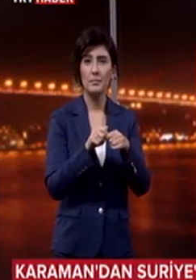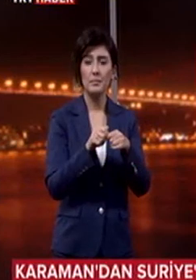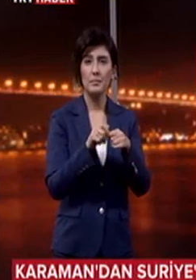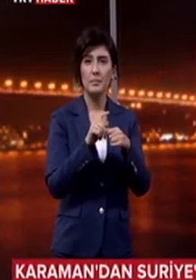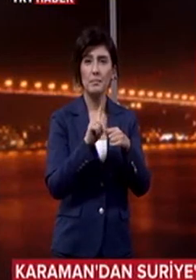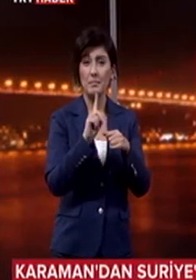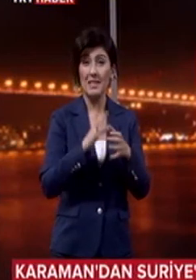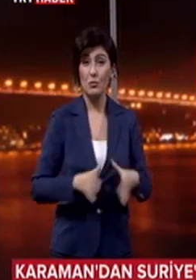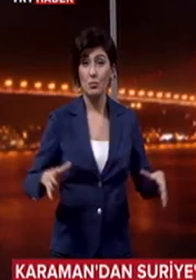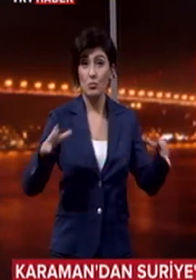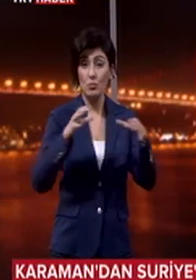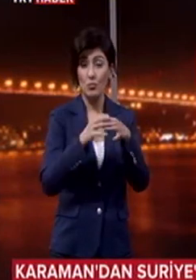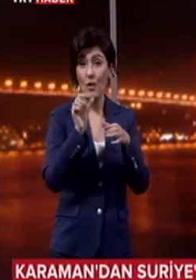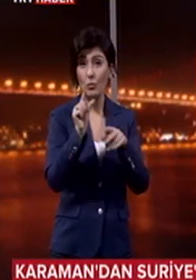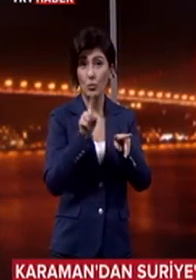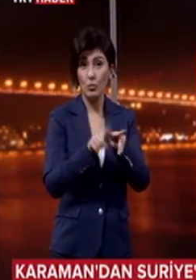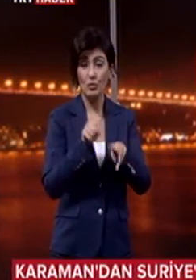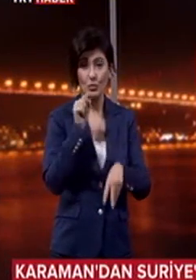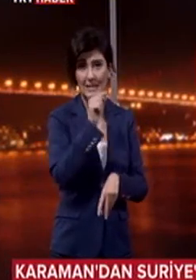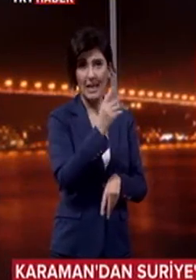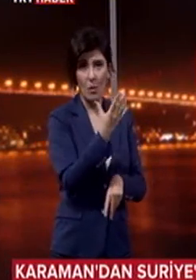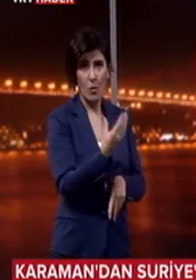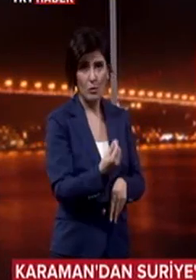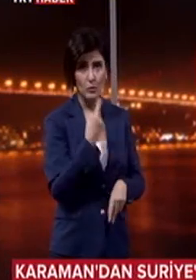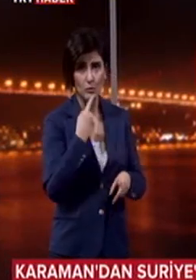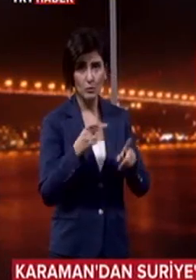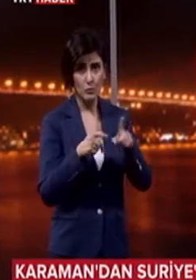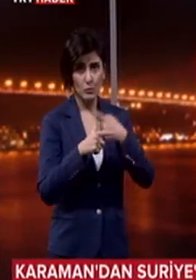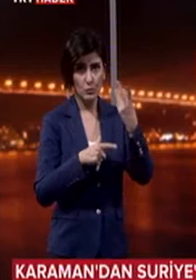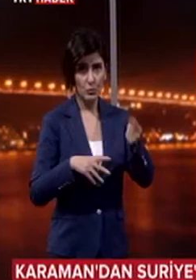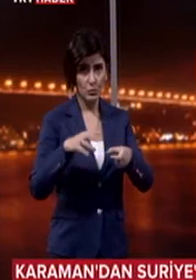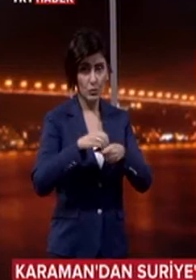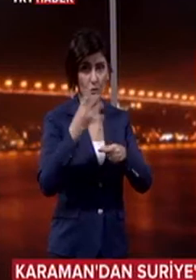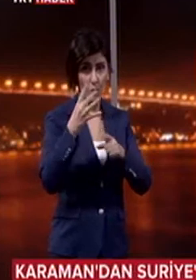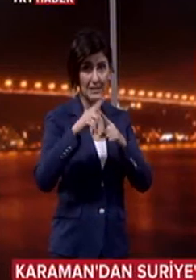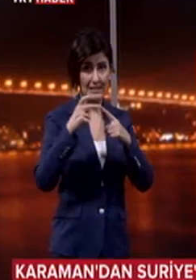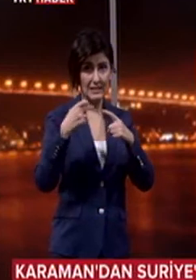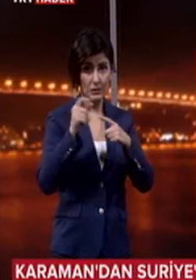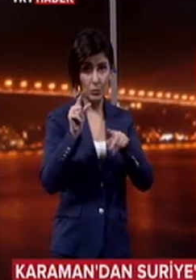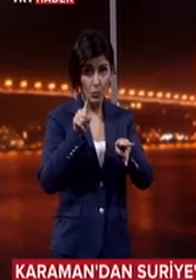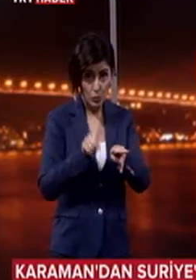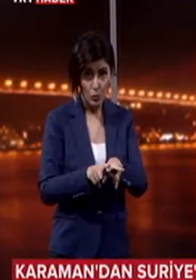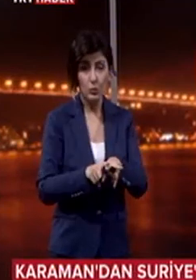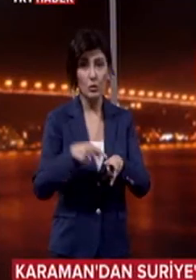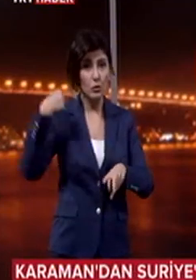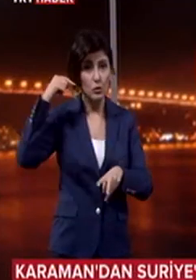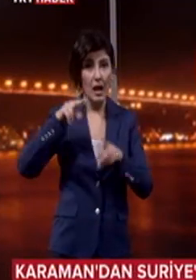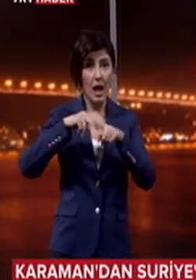Bir çuval un da senden olsun projesi kapsamında toplanan 4 tır un Suriye'deki azme kampına gönderildi.